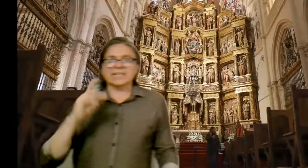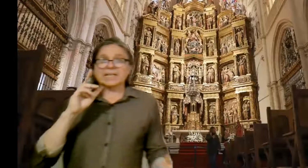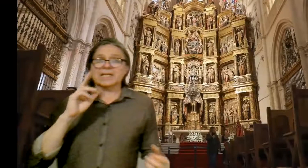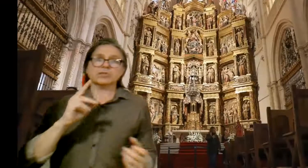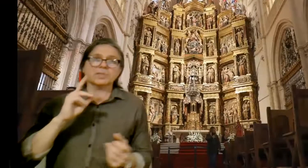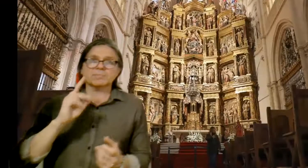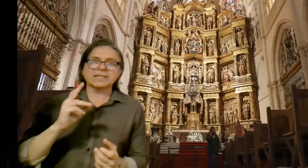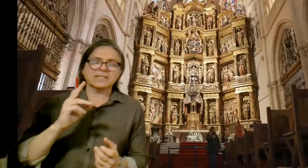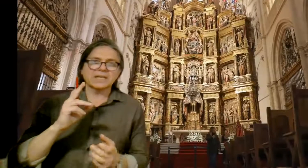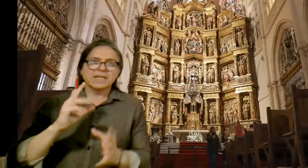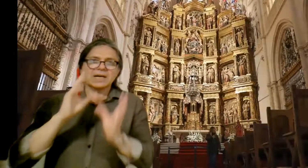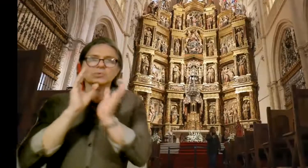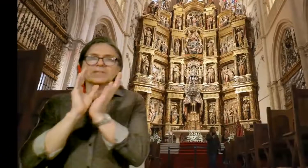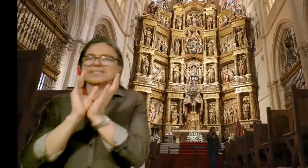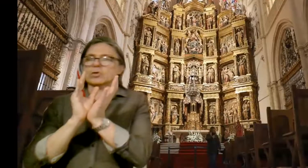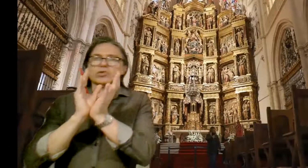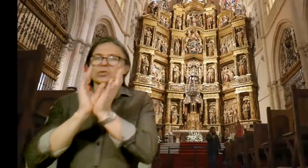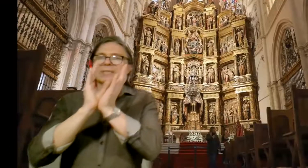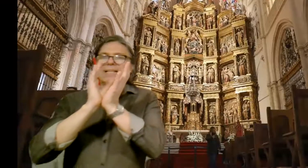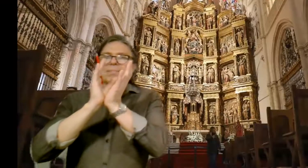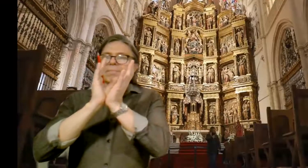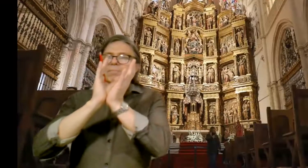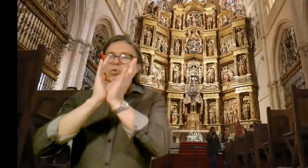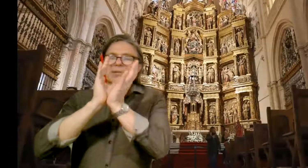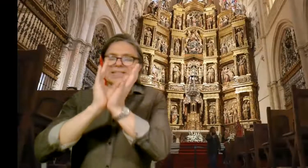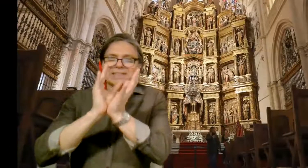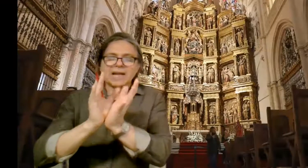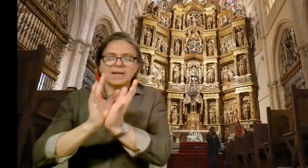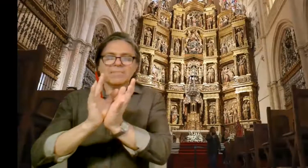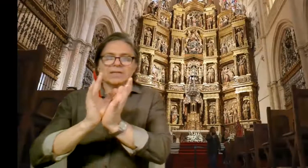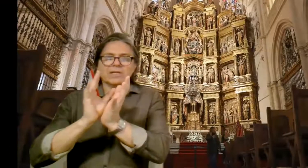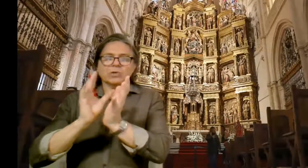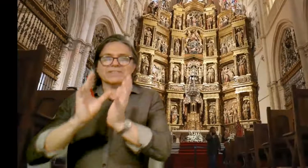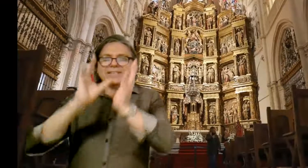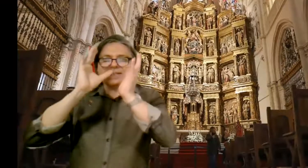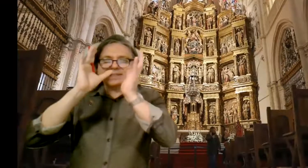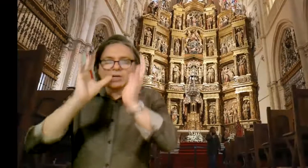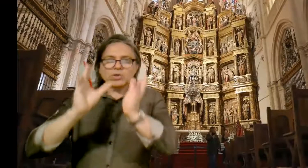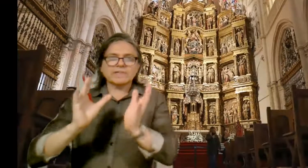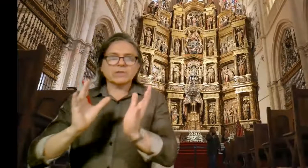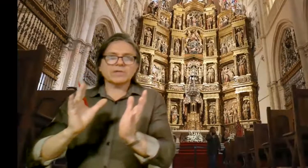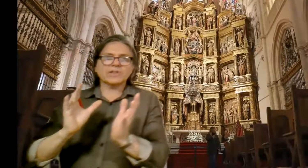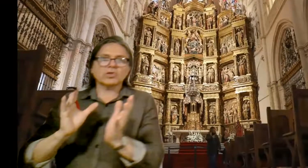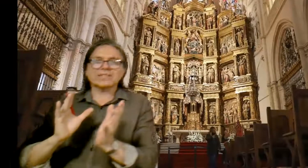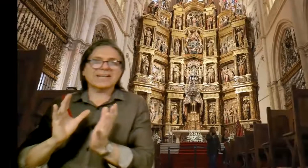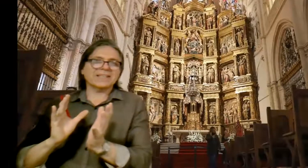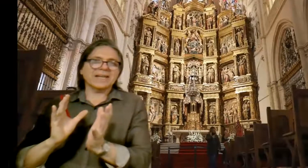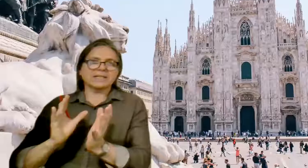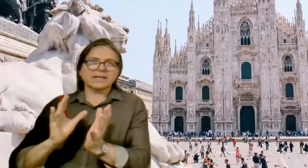en el caso de España hay un desarrollo monumental de lo que sería el telón escenográfico detrás del altar,